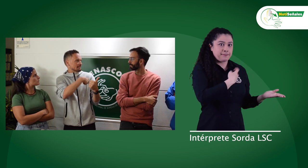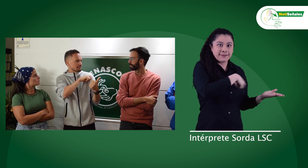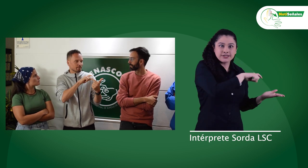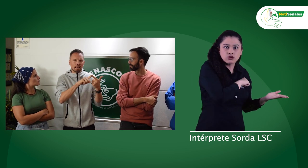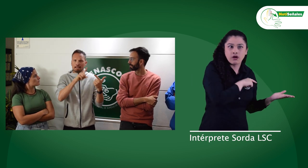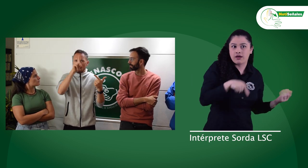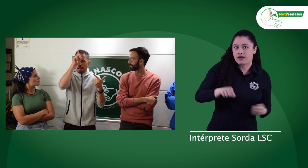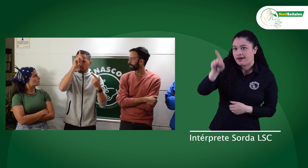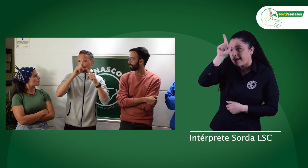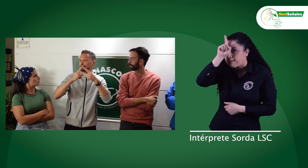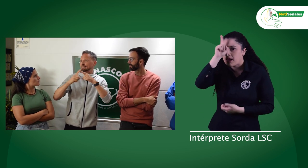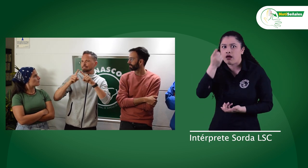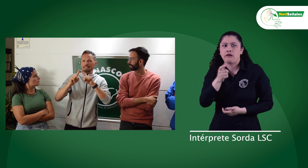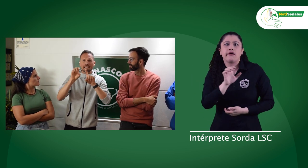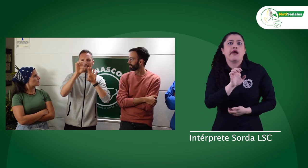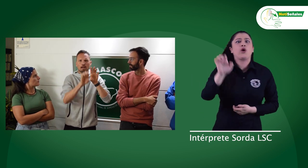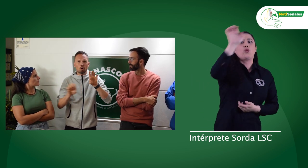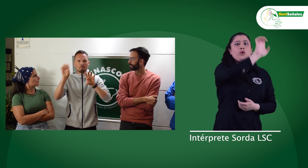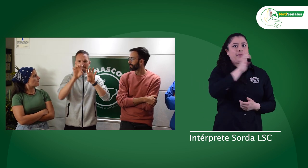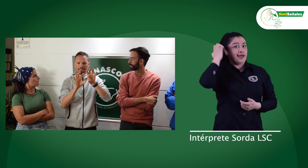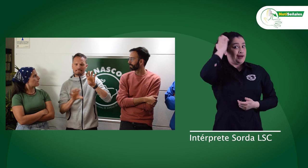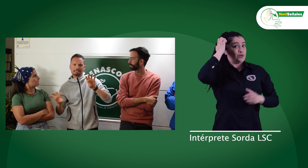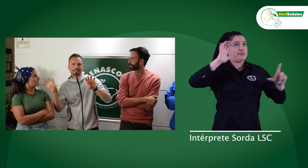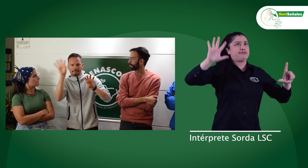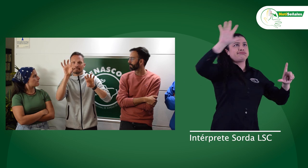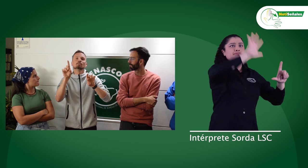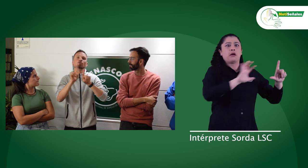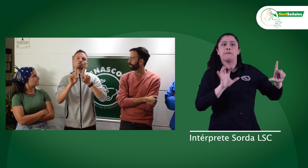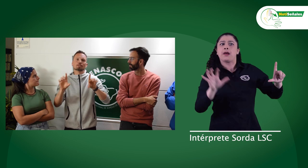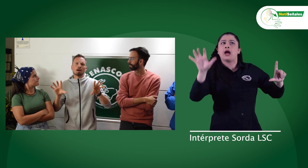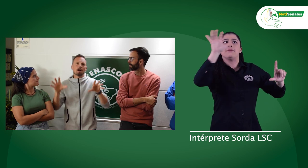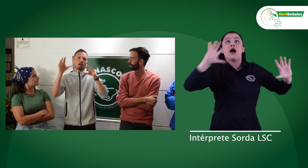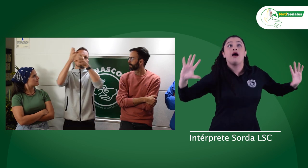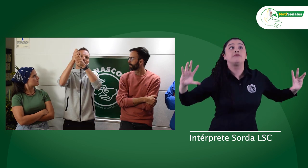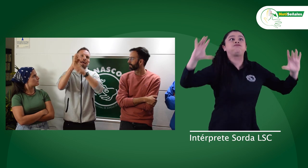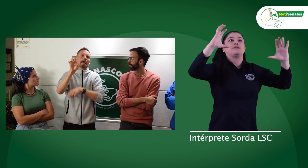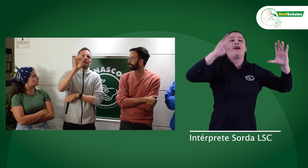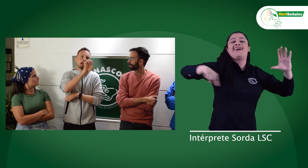Así, cada estructura de cada país conforma una gran federación europea.